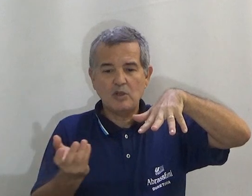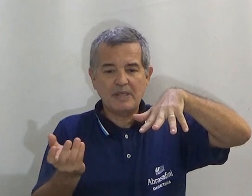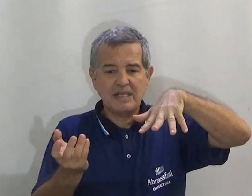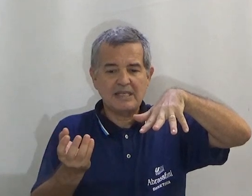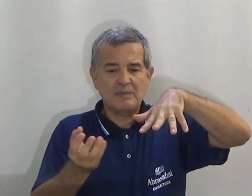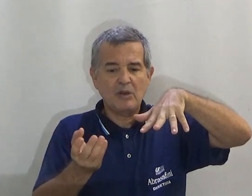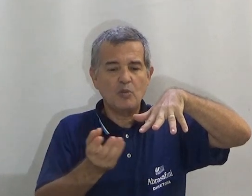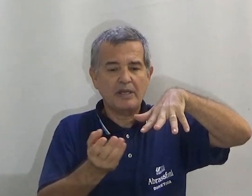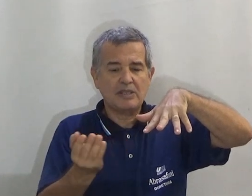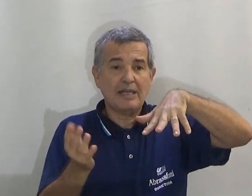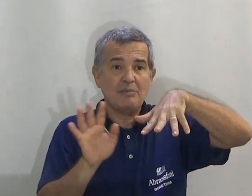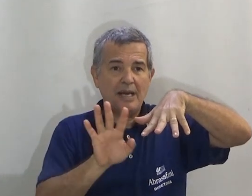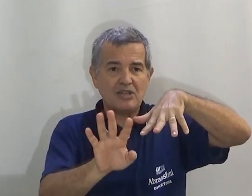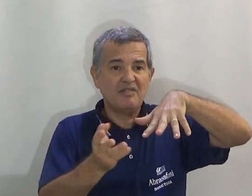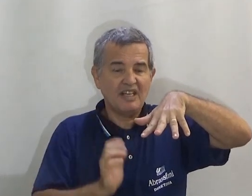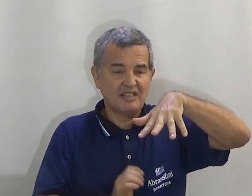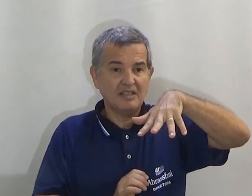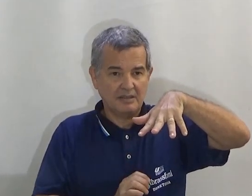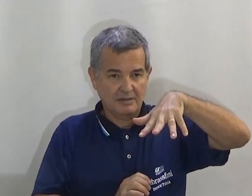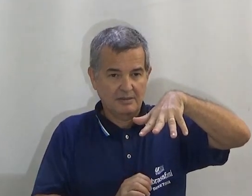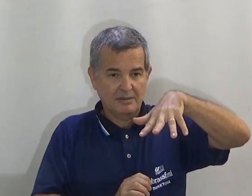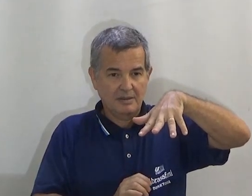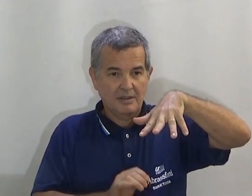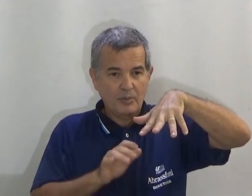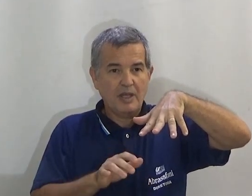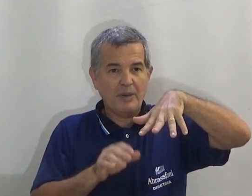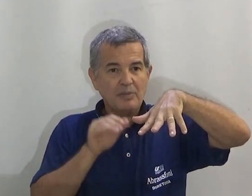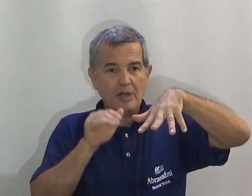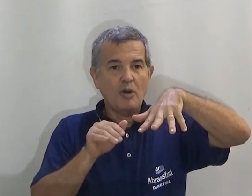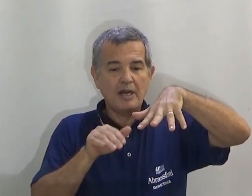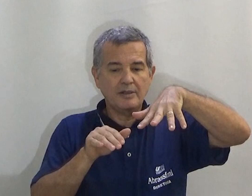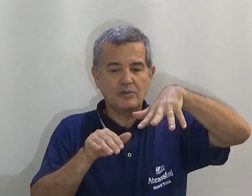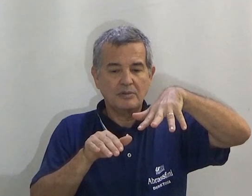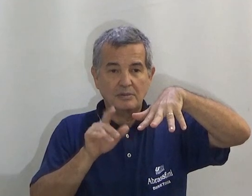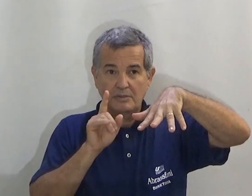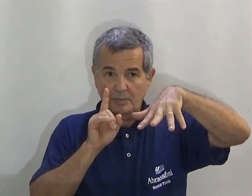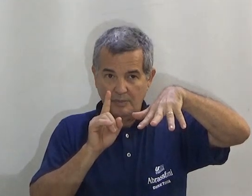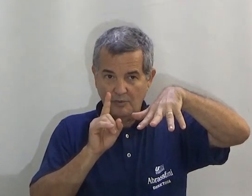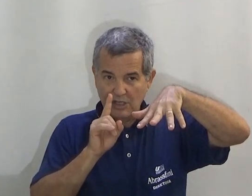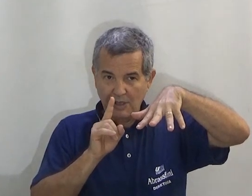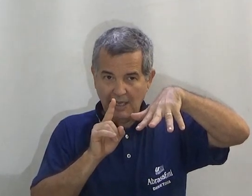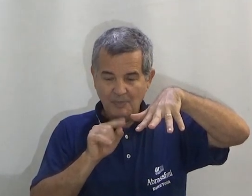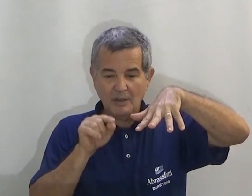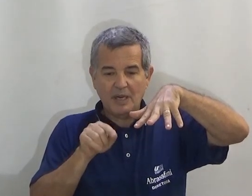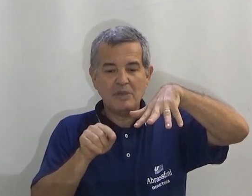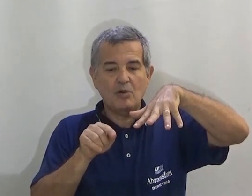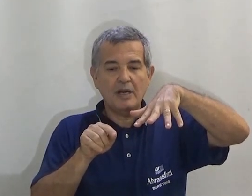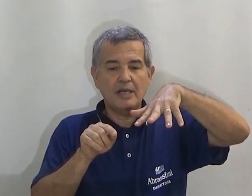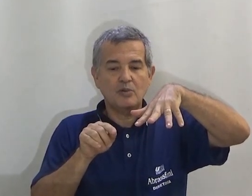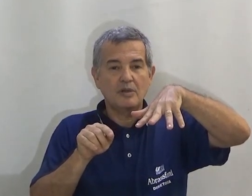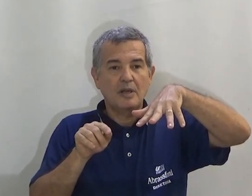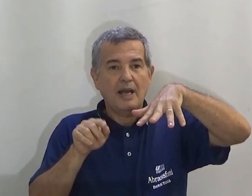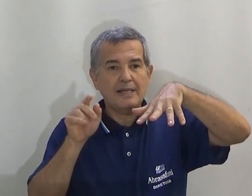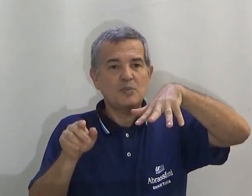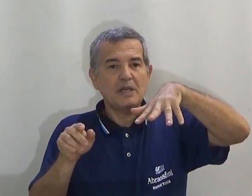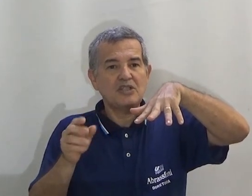logicamente eu precisaria saber como é que está na imagem invertida. Porque para mim eu olhando, vejam lá, para mim eu